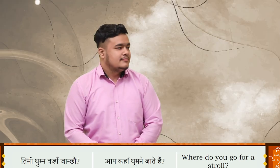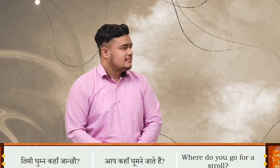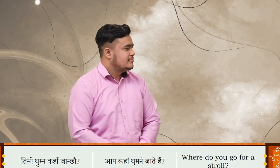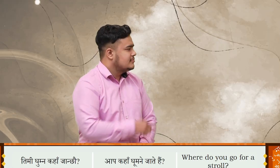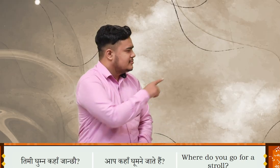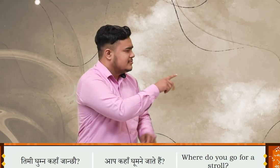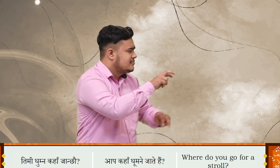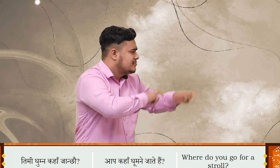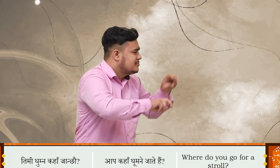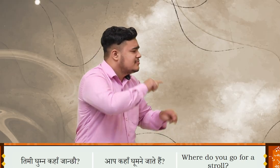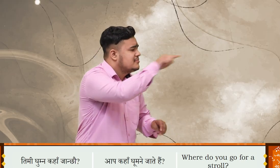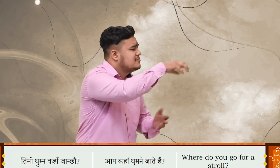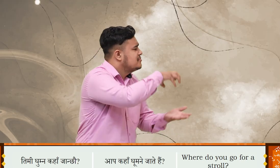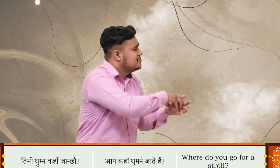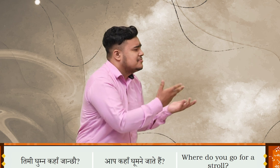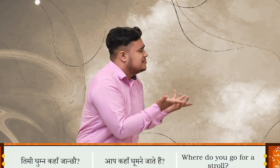तिम्रो घुमना कहां जान्चू?